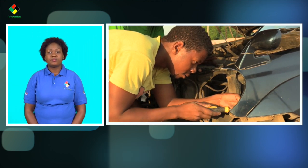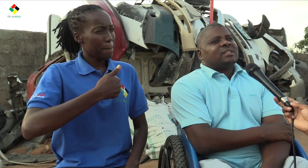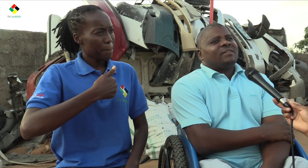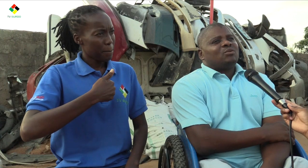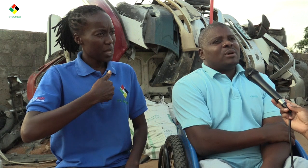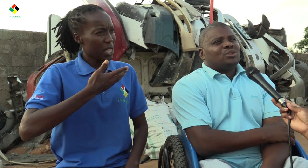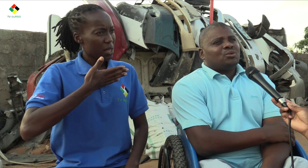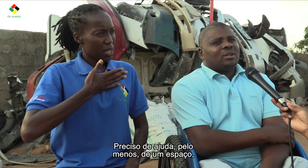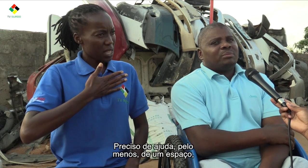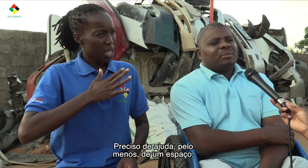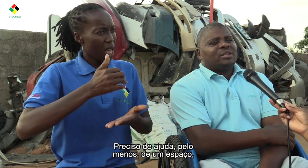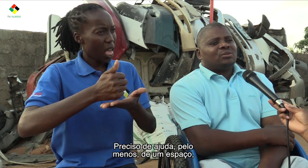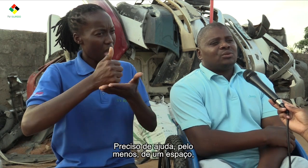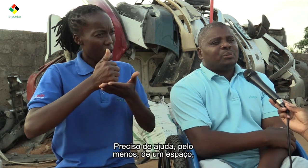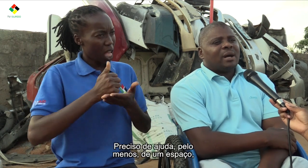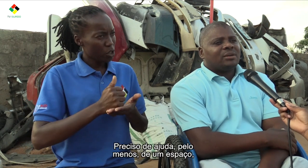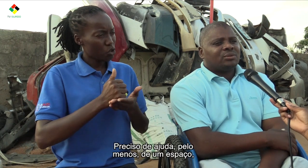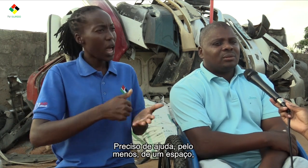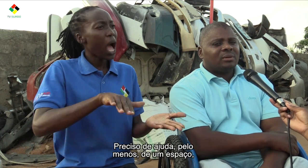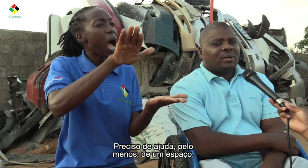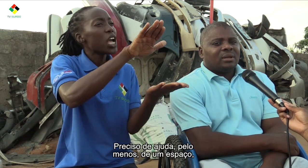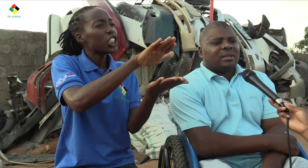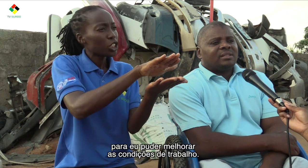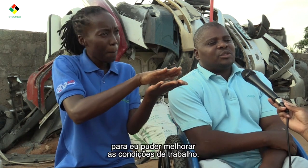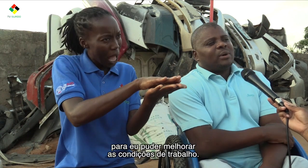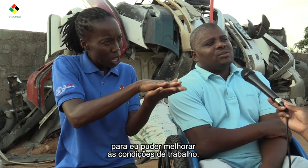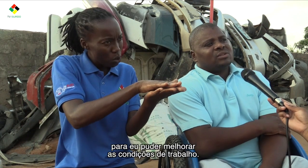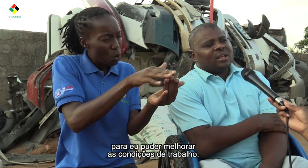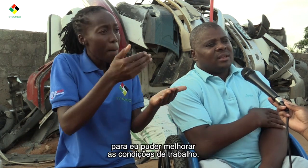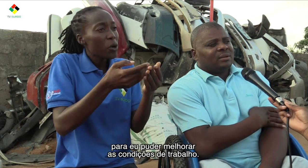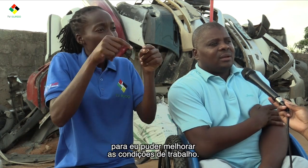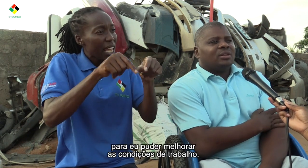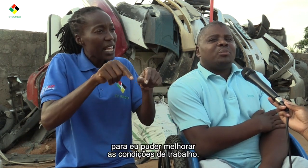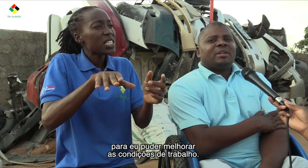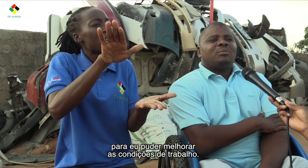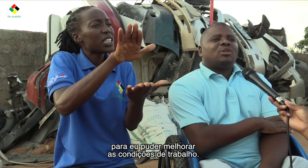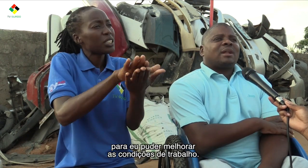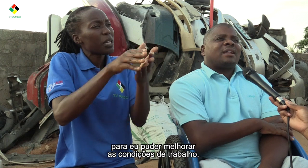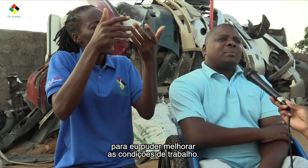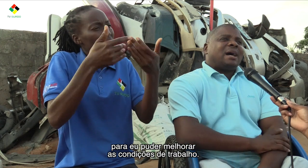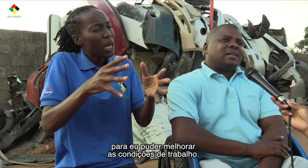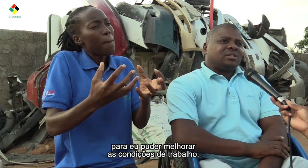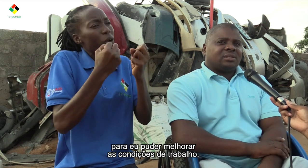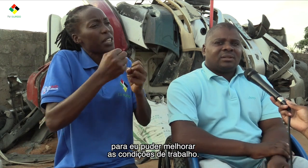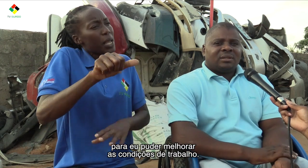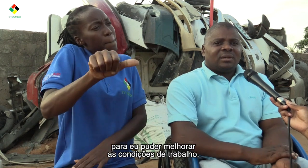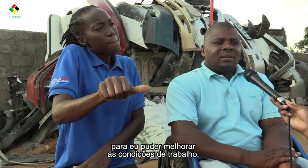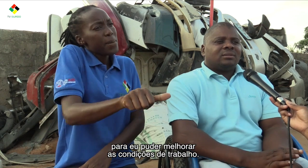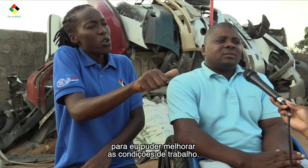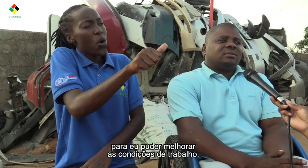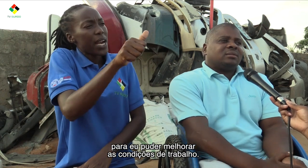Eu precisava de uma ajuda, primeiro, de um espaço, que esses espaços aí eu puder melhorar mais